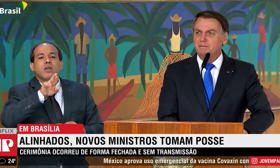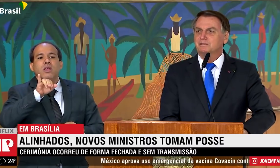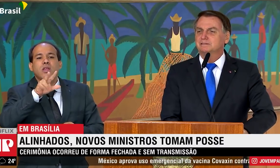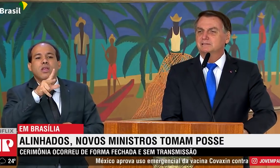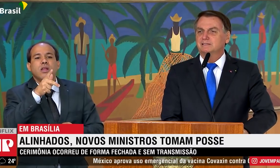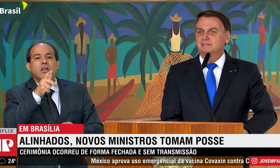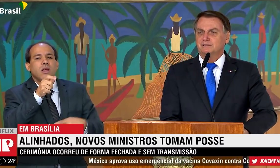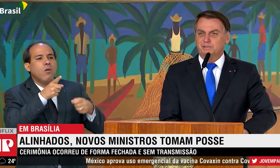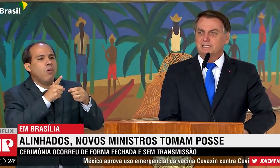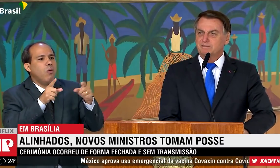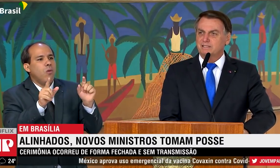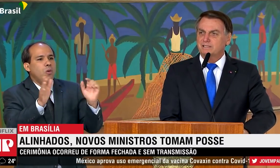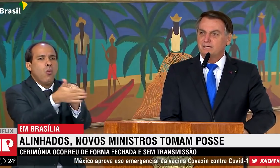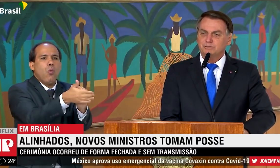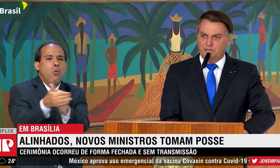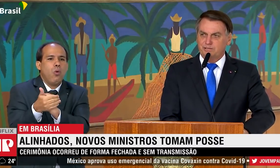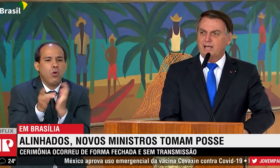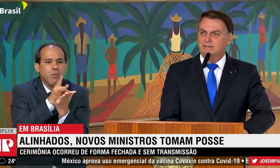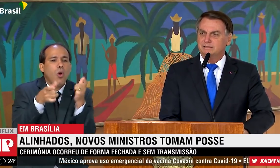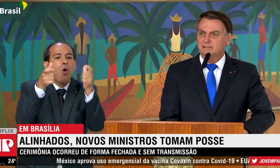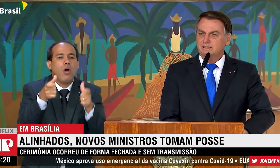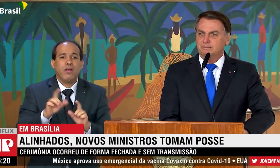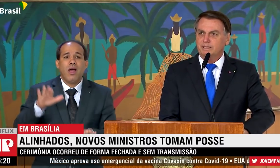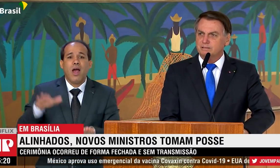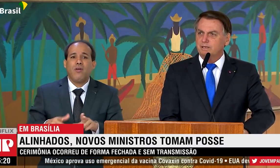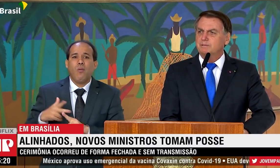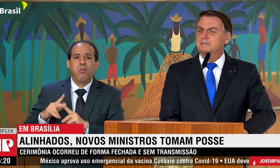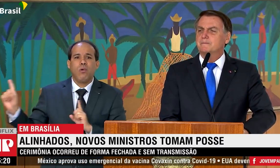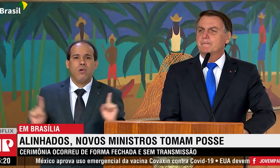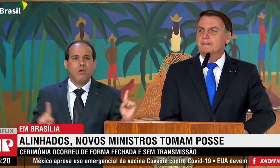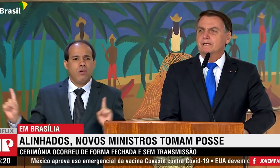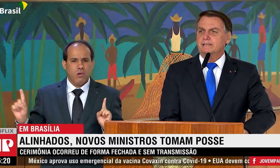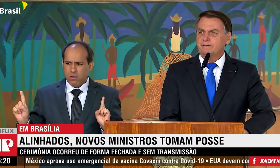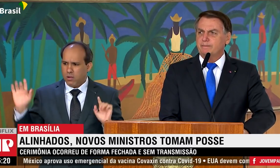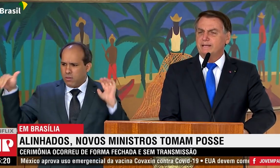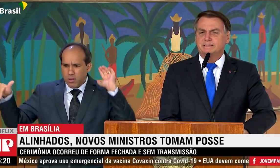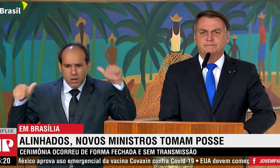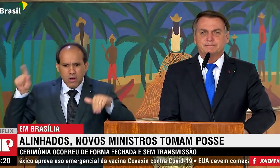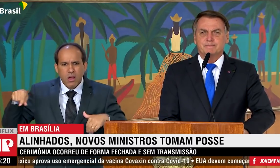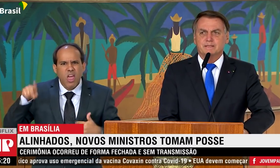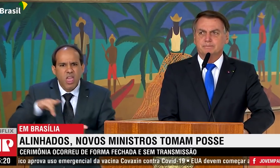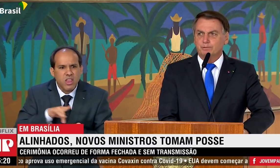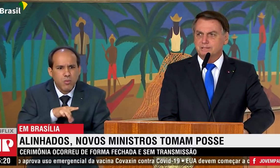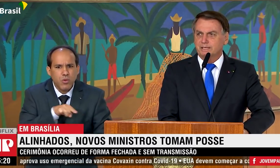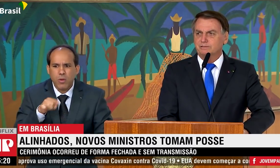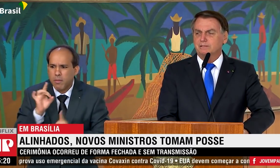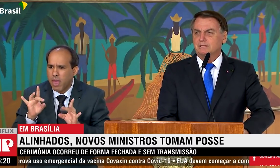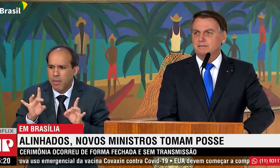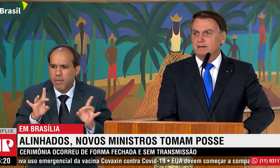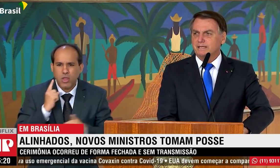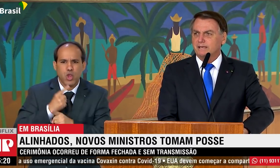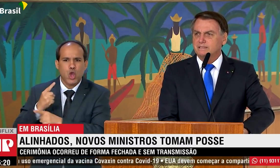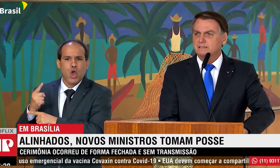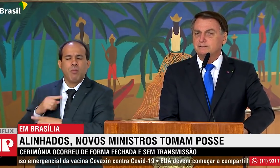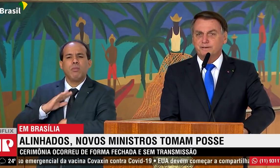está o inimigo. Muitas vezes está ao nosso lado. Mas nós vamos, cada vez mais, buscando